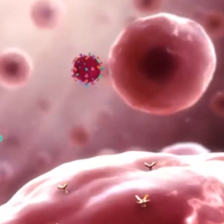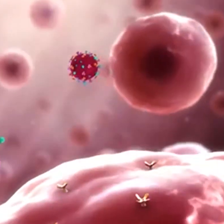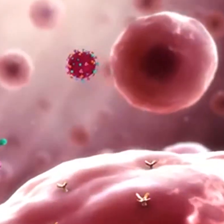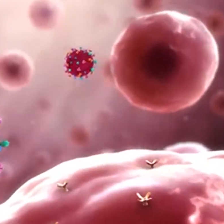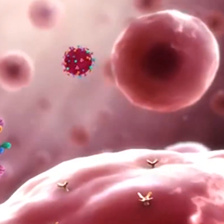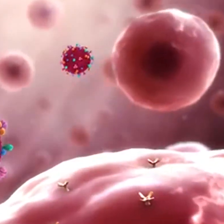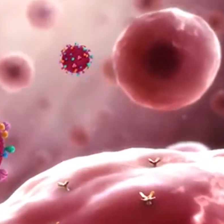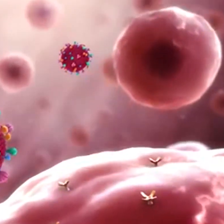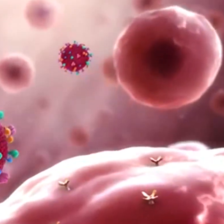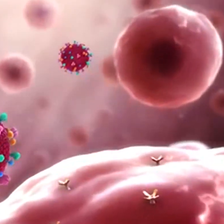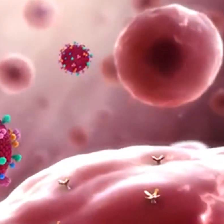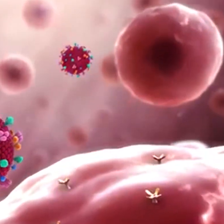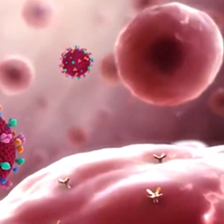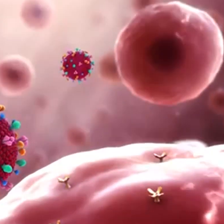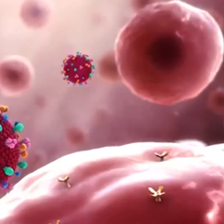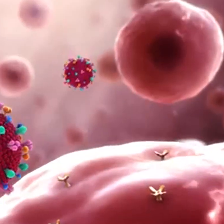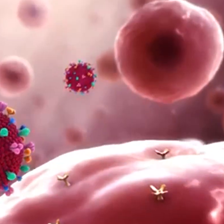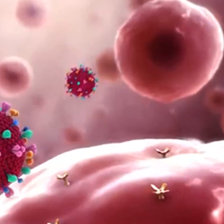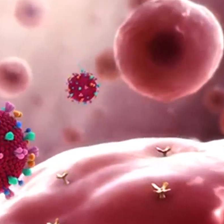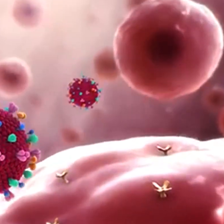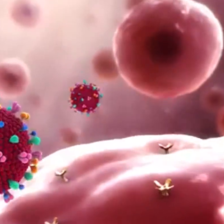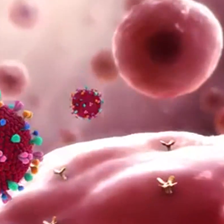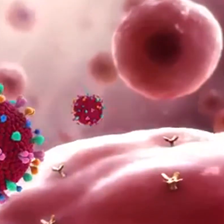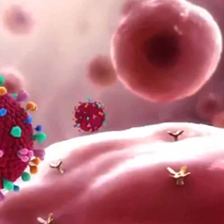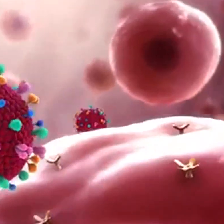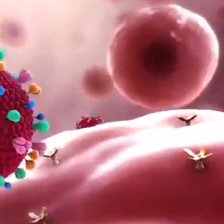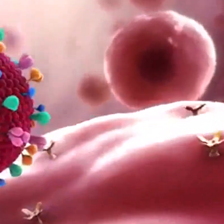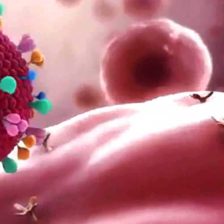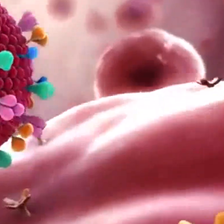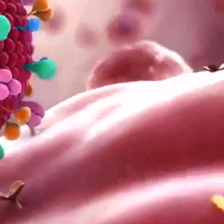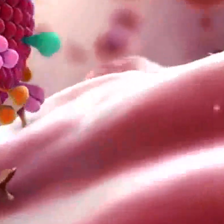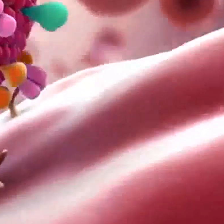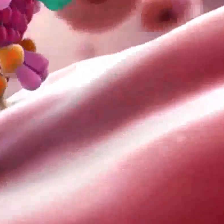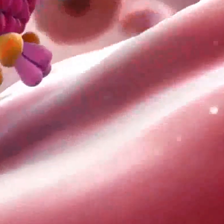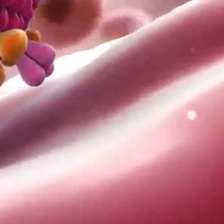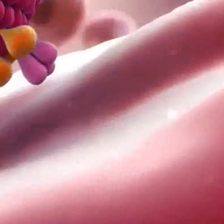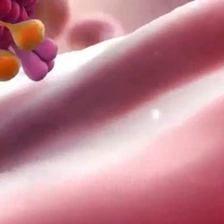continuar acompanhando o desenvolvimento dos pacientes positivos e dos casos suspeitos em Caratinga.